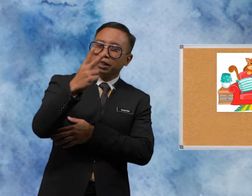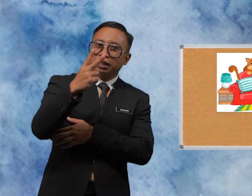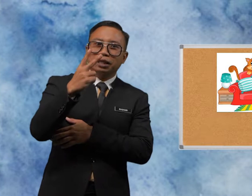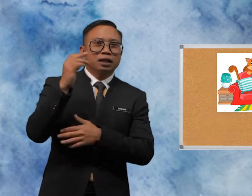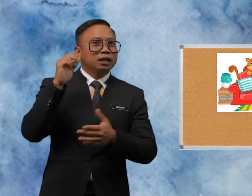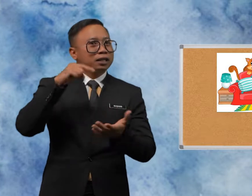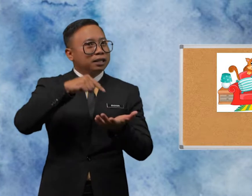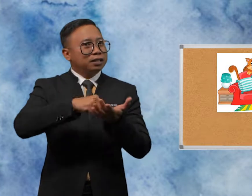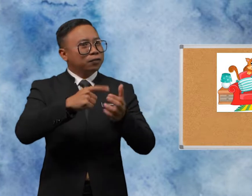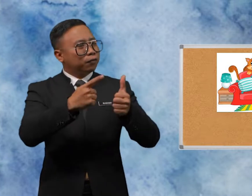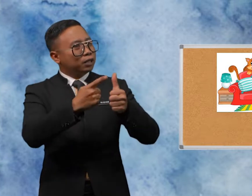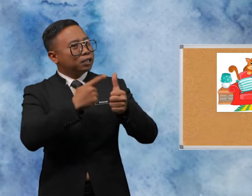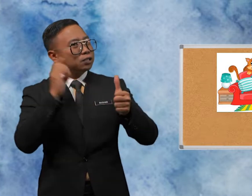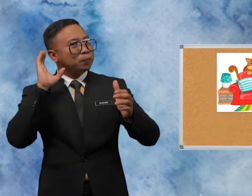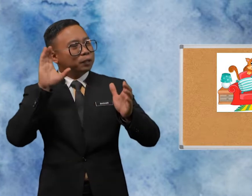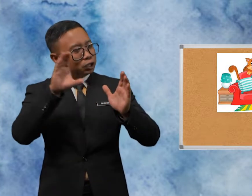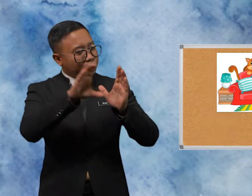This First Picture